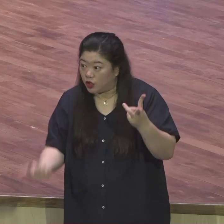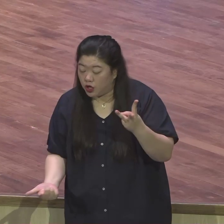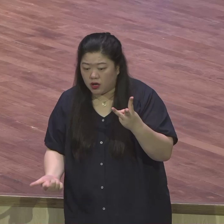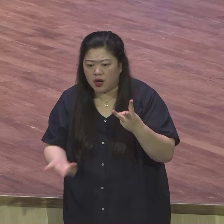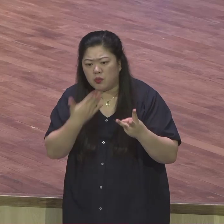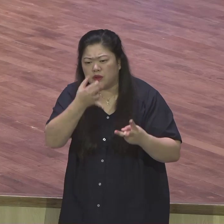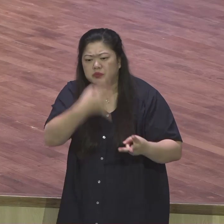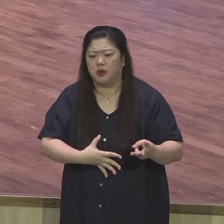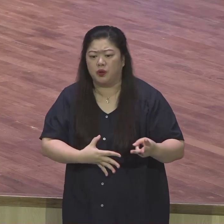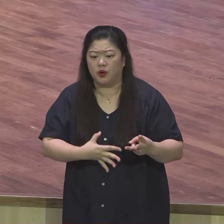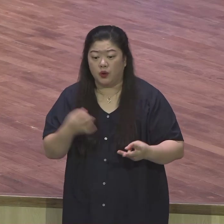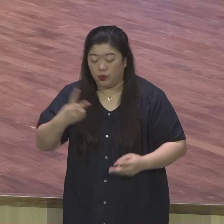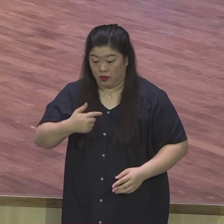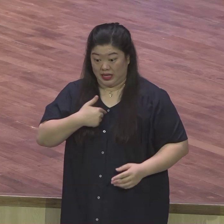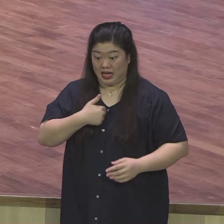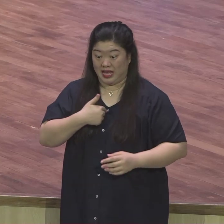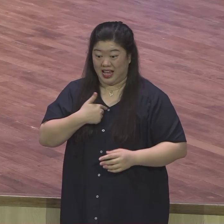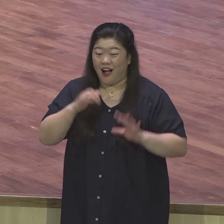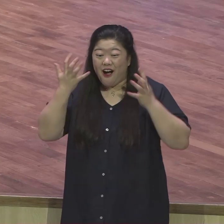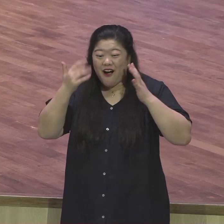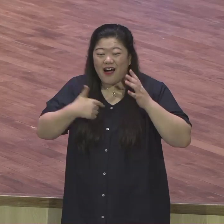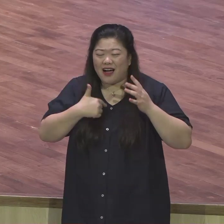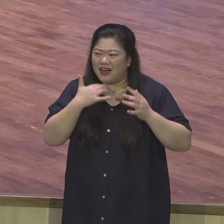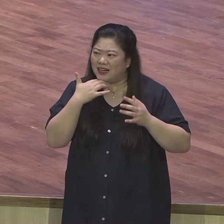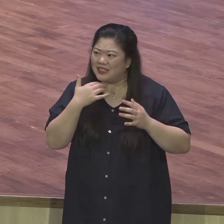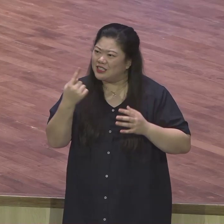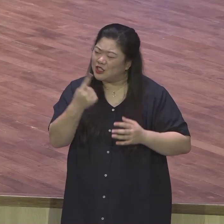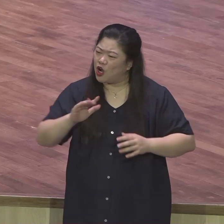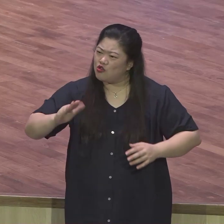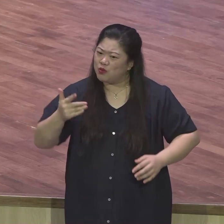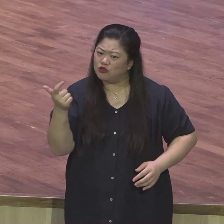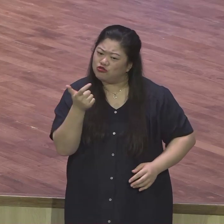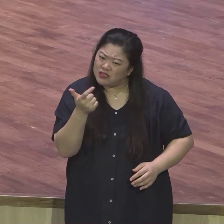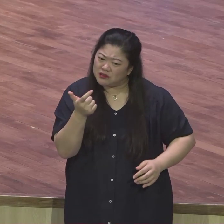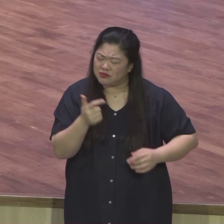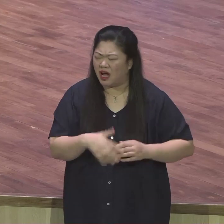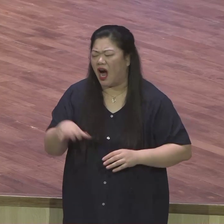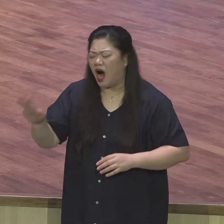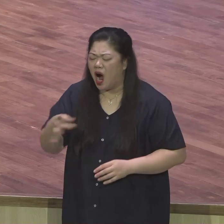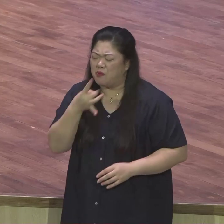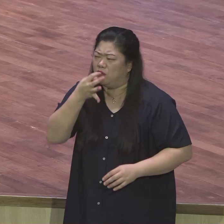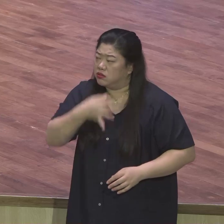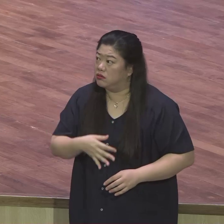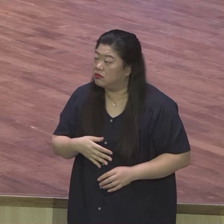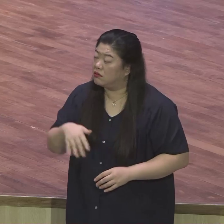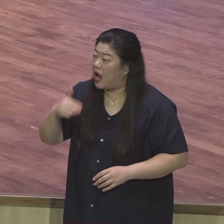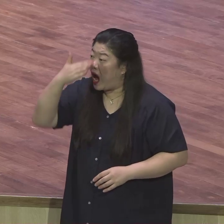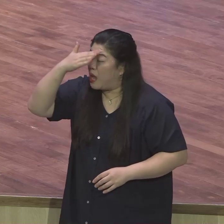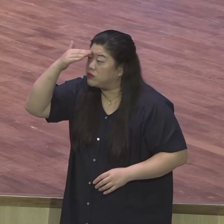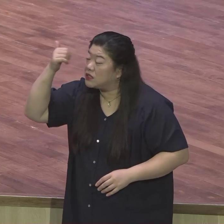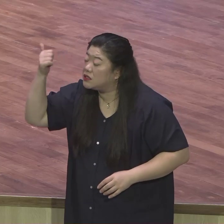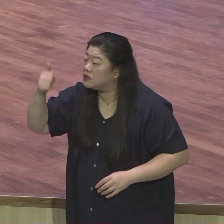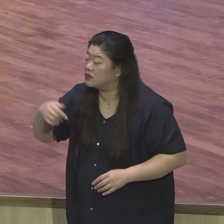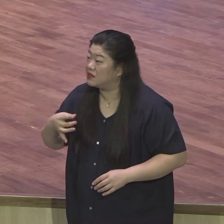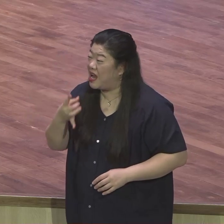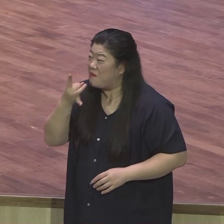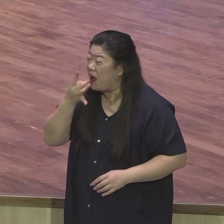아시겠어요. 요즘 애들은 밥 먹기 싫으면 라면 먹지 그러는데 참 진짜 기가 막히는